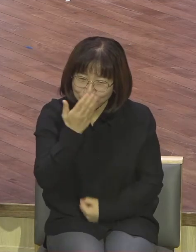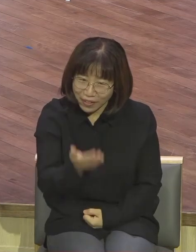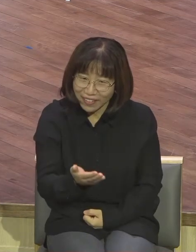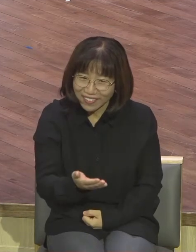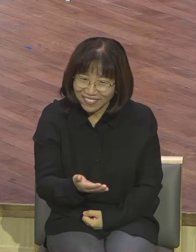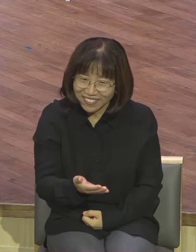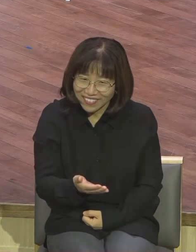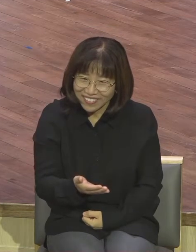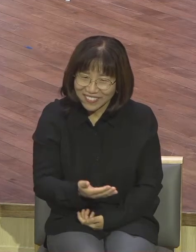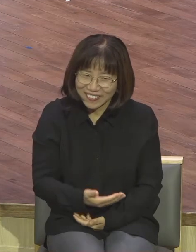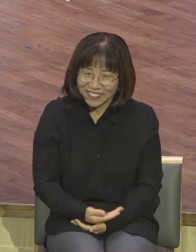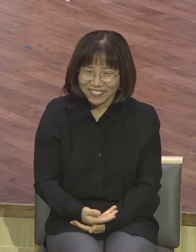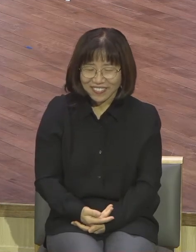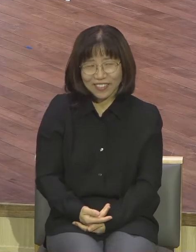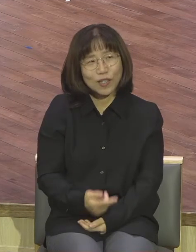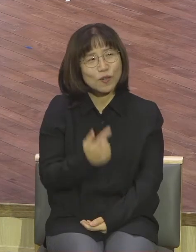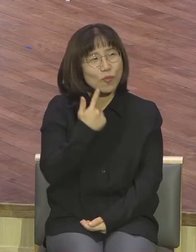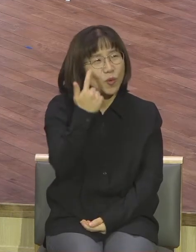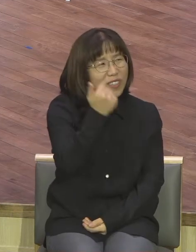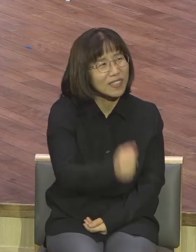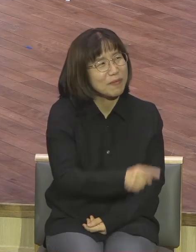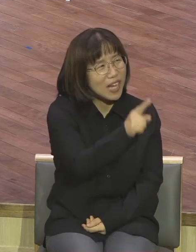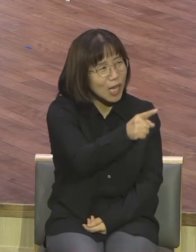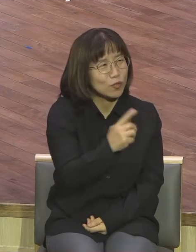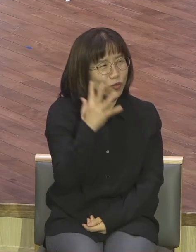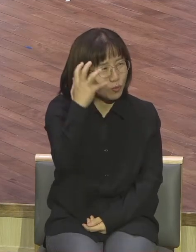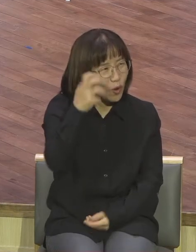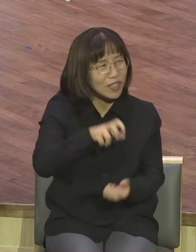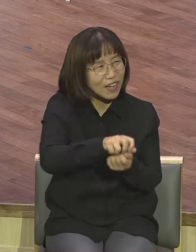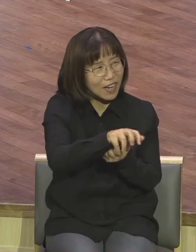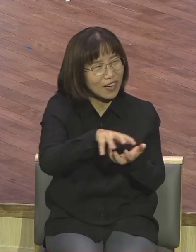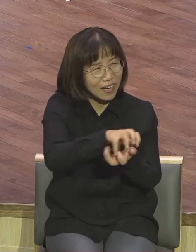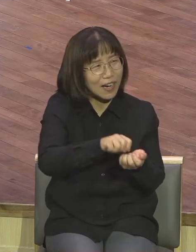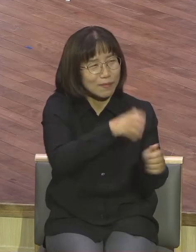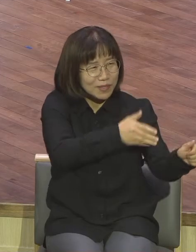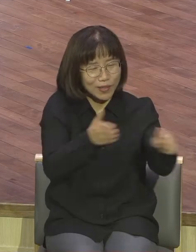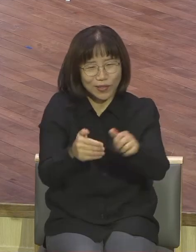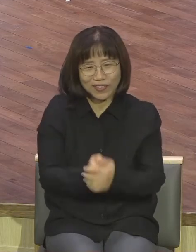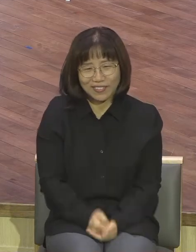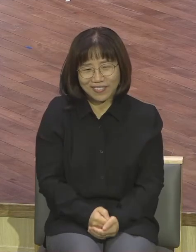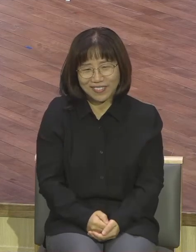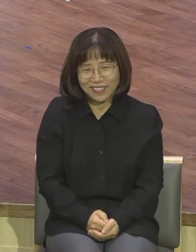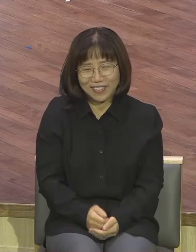목사님 머리나 좀 감으시지 세수나 좀 하시지